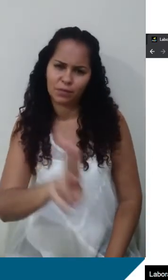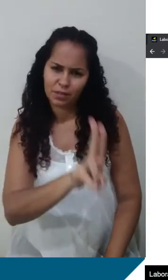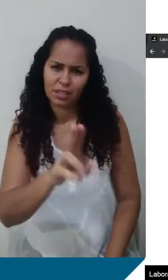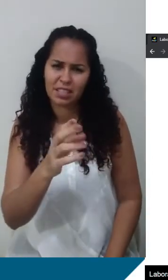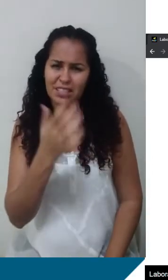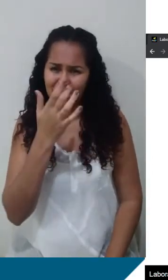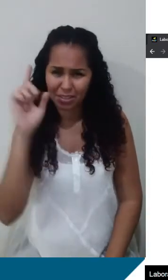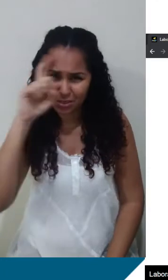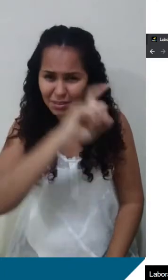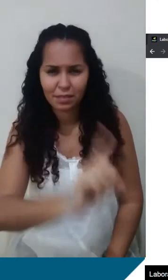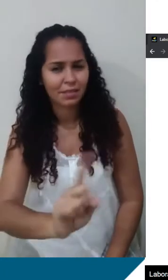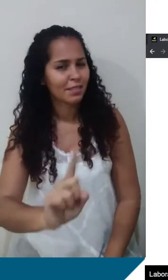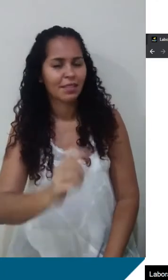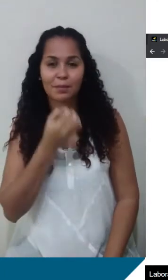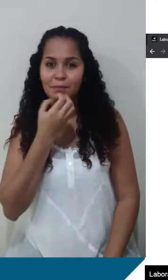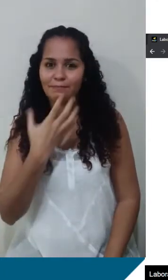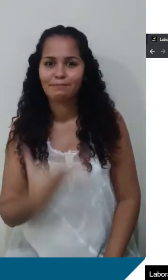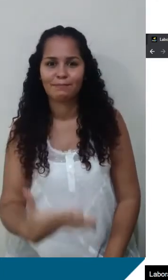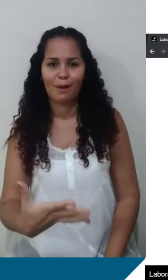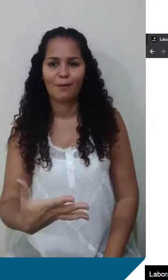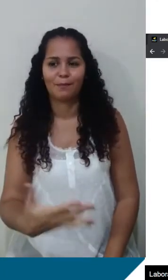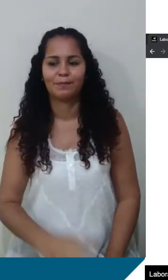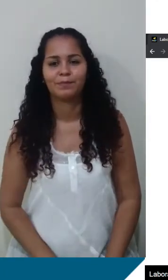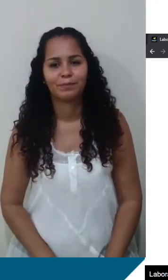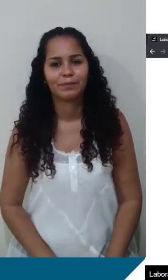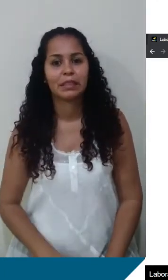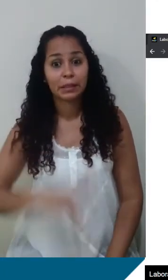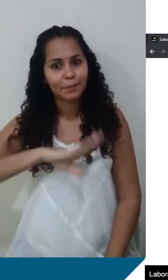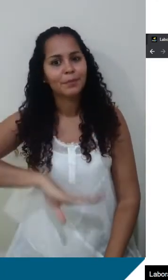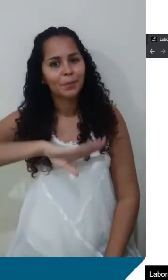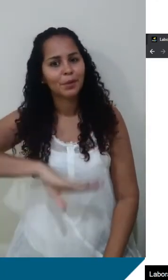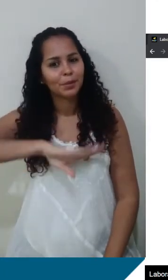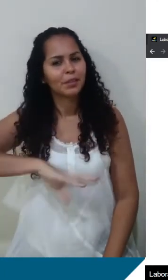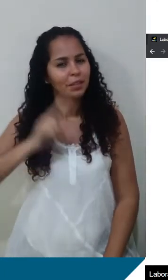difíceis, são extremamente intuitivos e estão, olha, em português. Então, dê uma olhadinha.